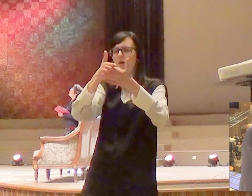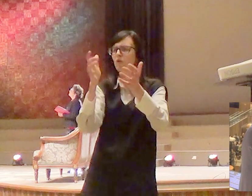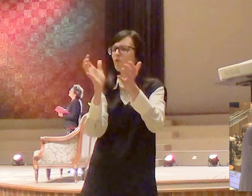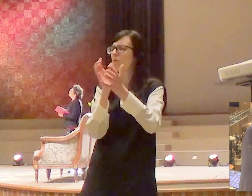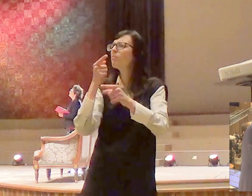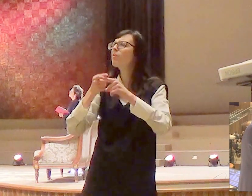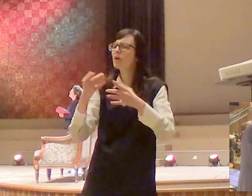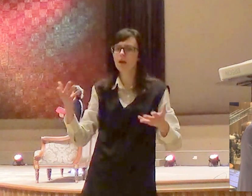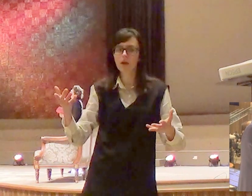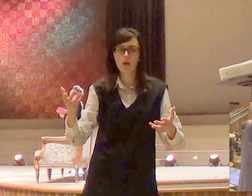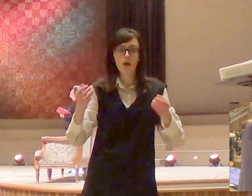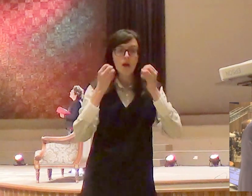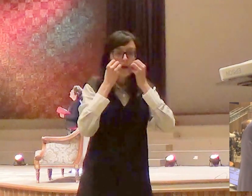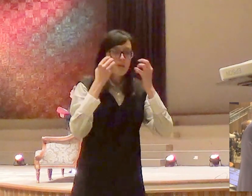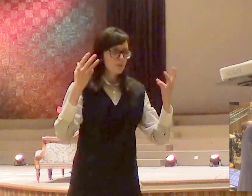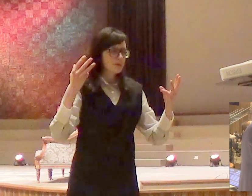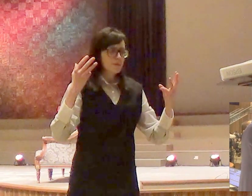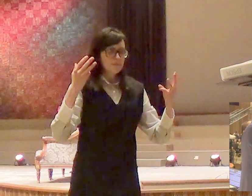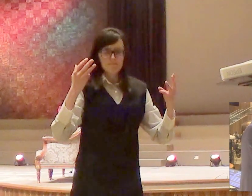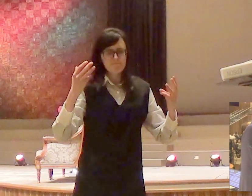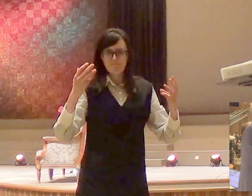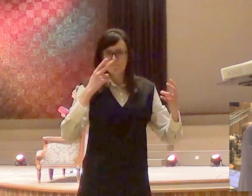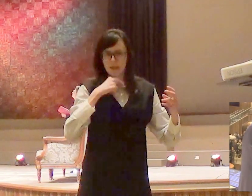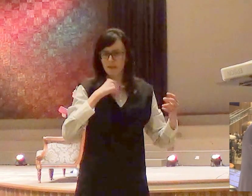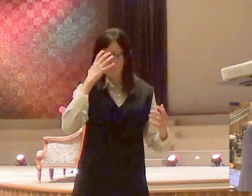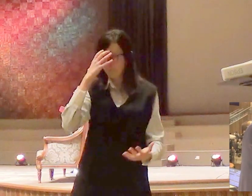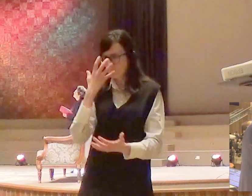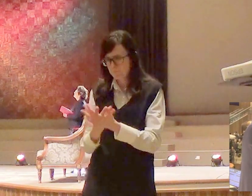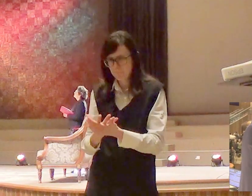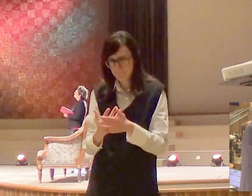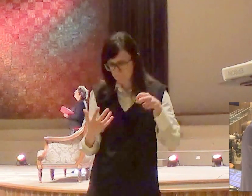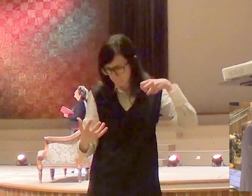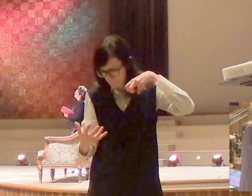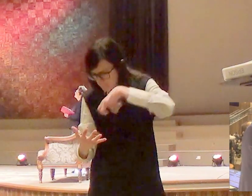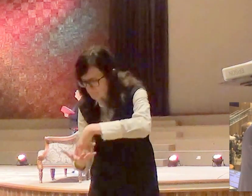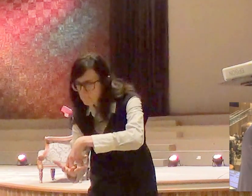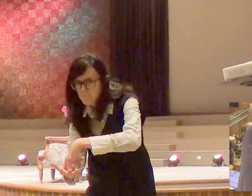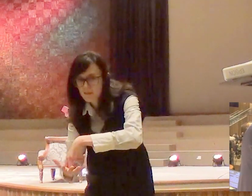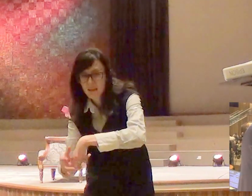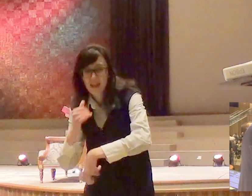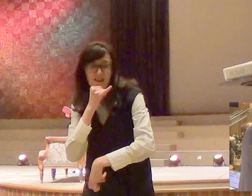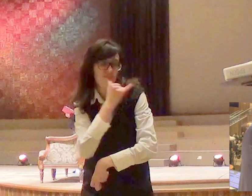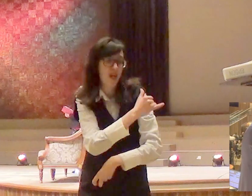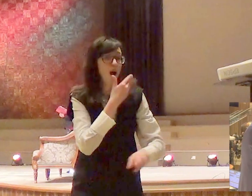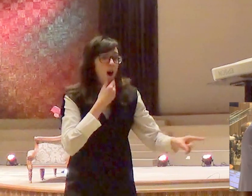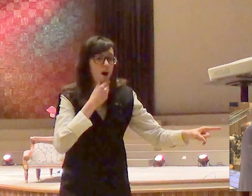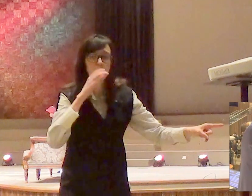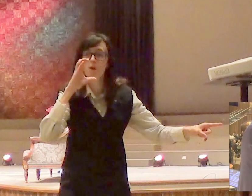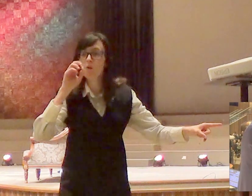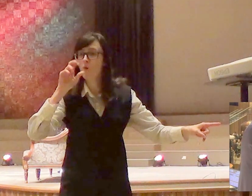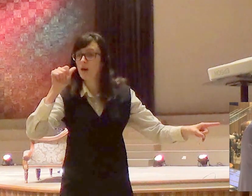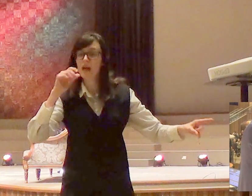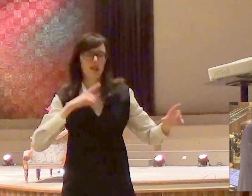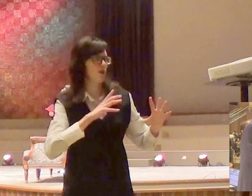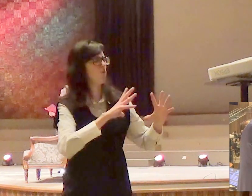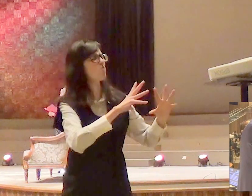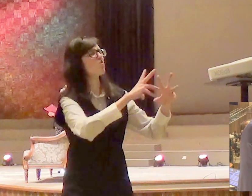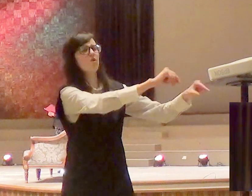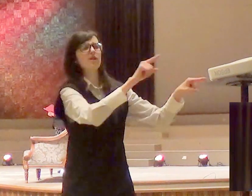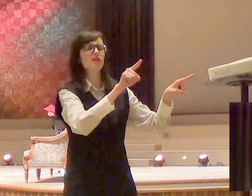isso, Moisés prostrou-se, rosto em terra, e depois disse a Corá, e a todos os seus seguidores, pela